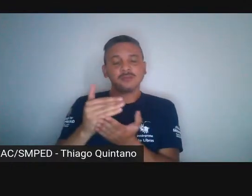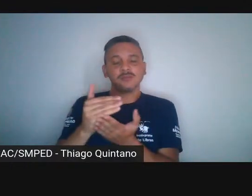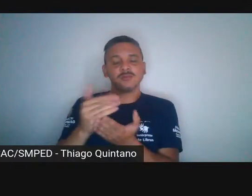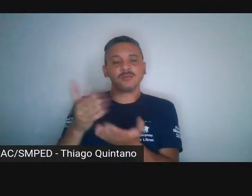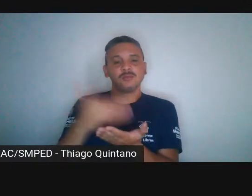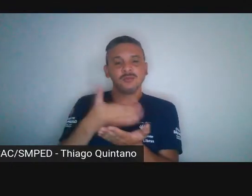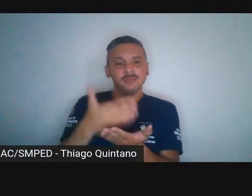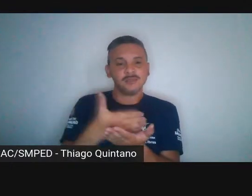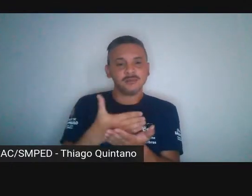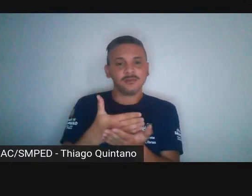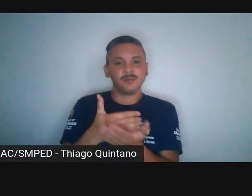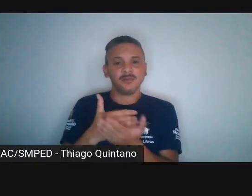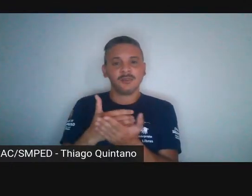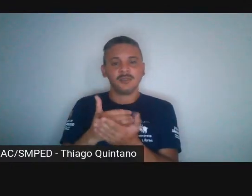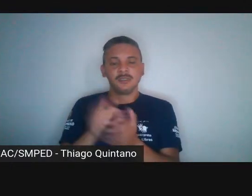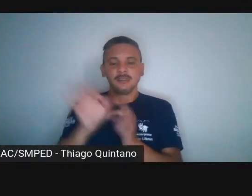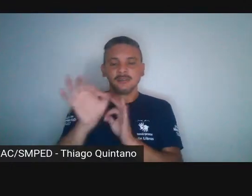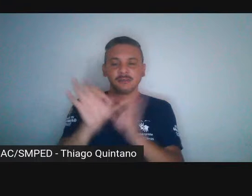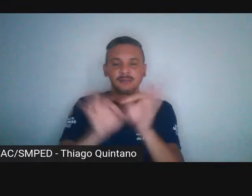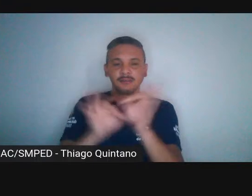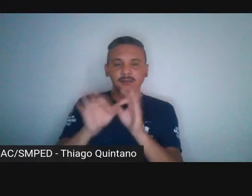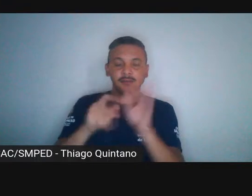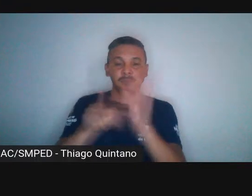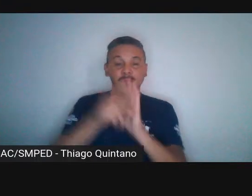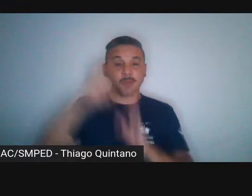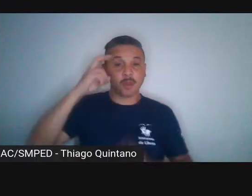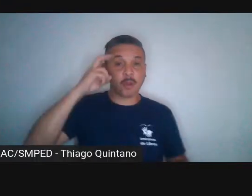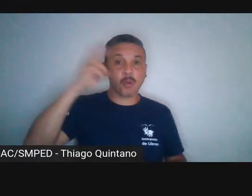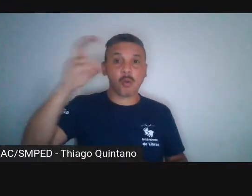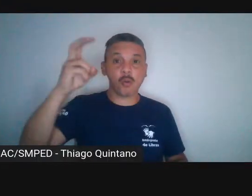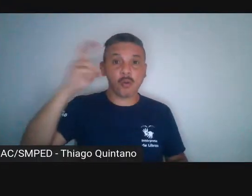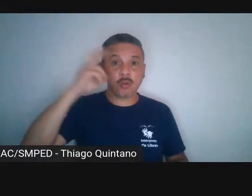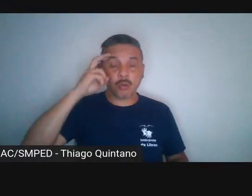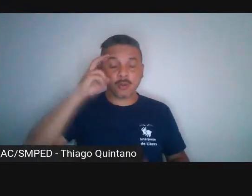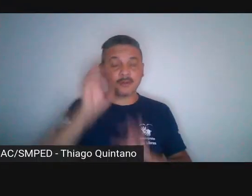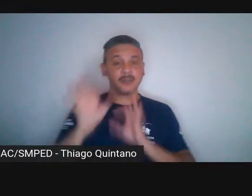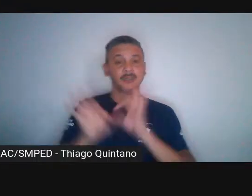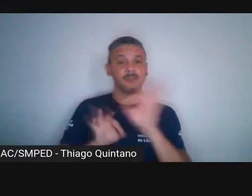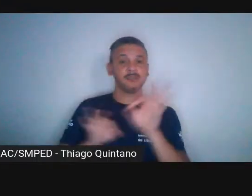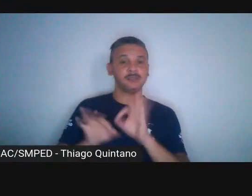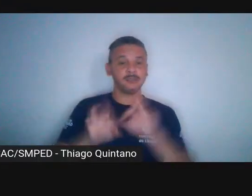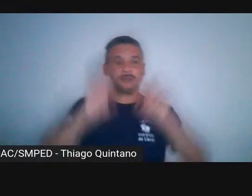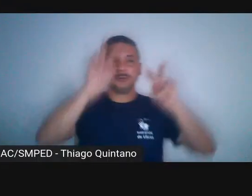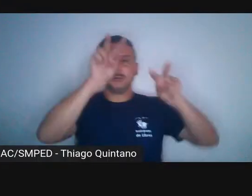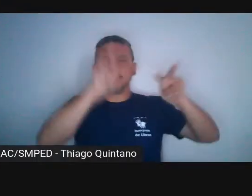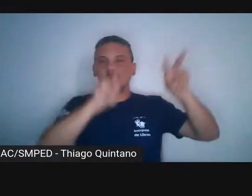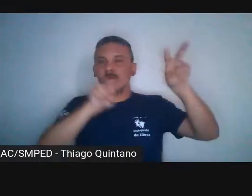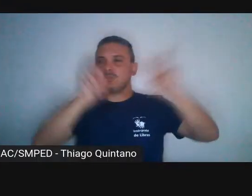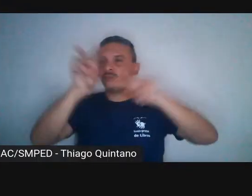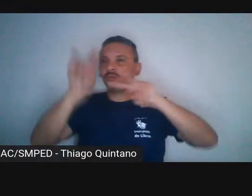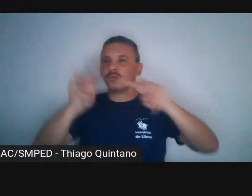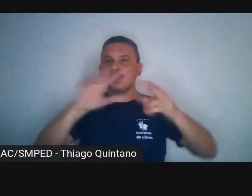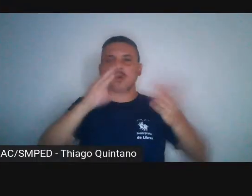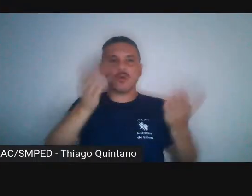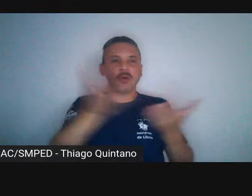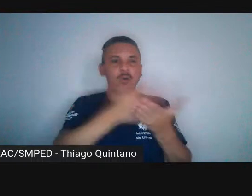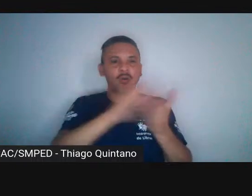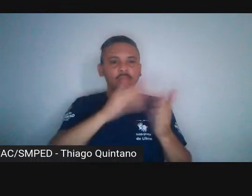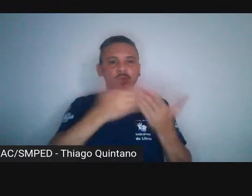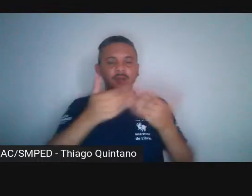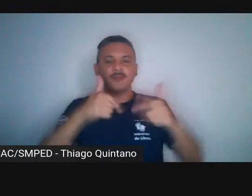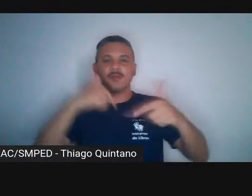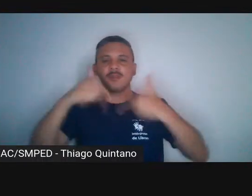como uma construção cultural de uma visualidade que está mais perto dos trabalhos